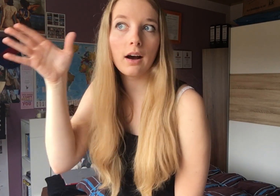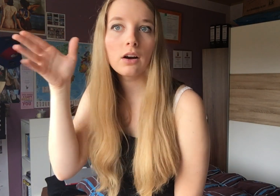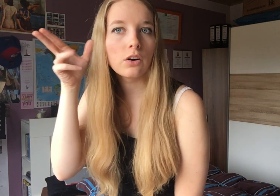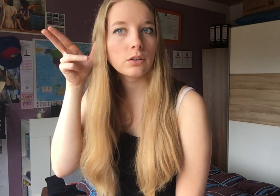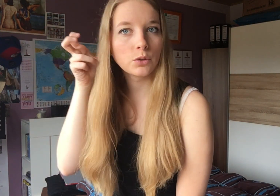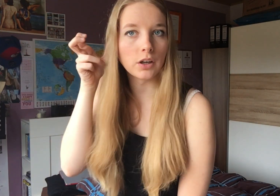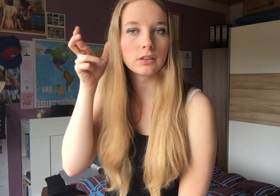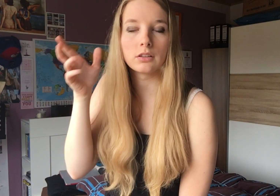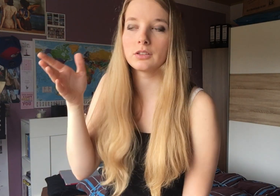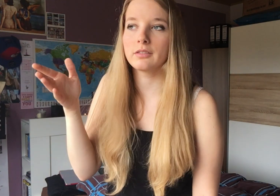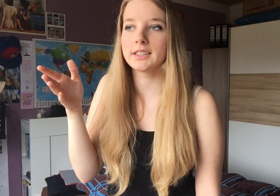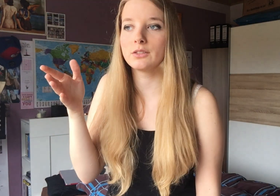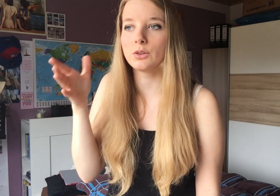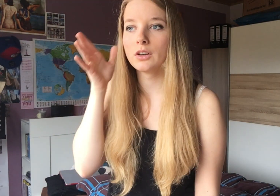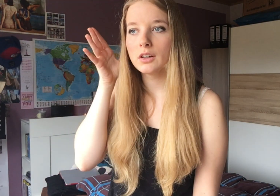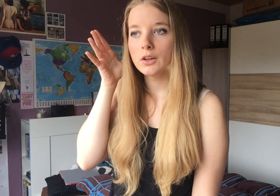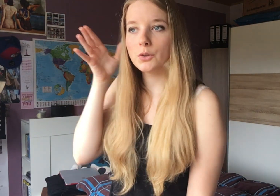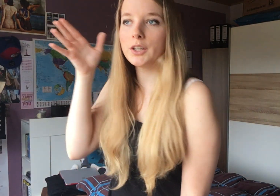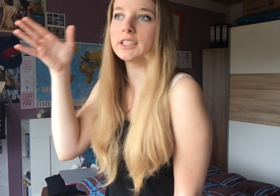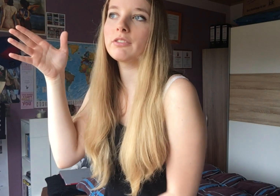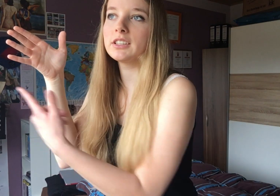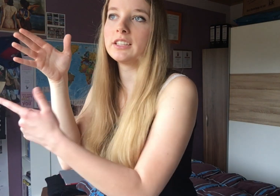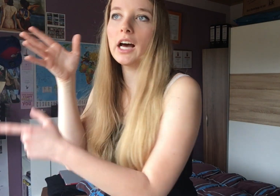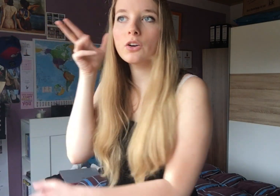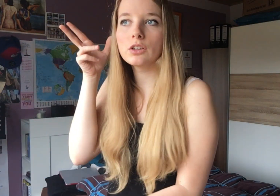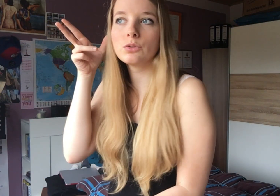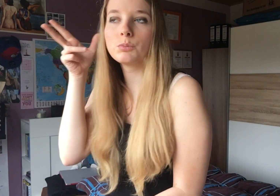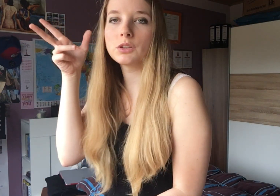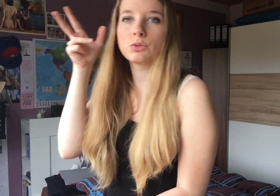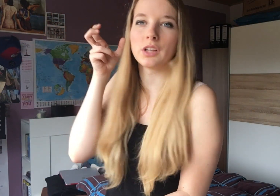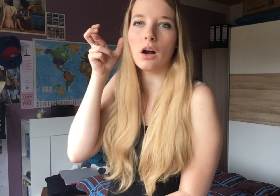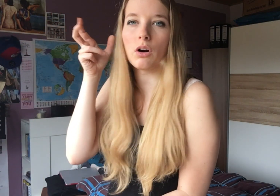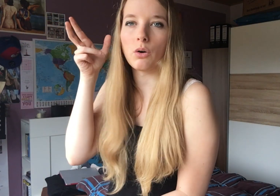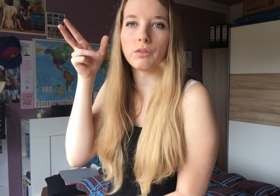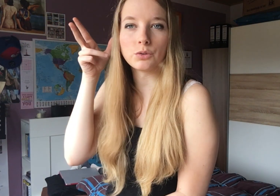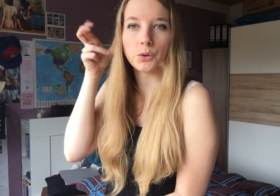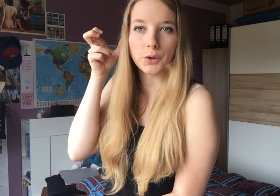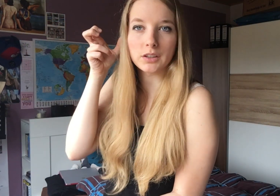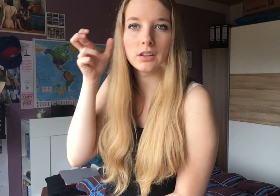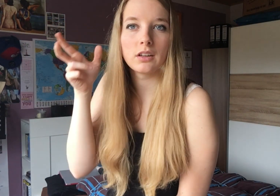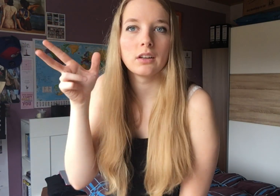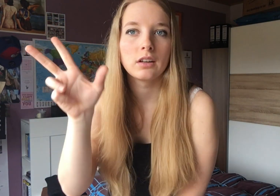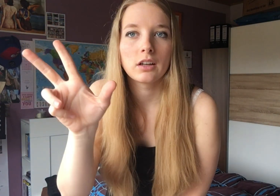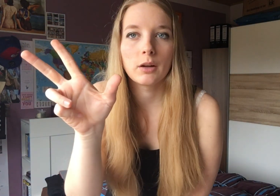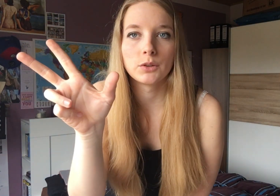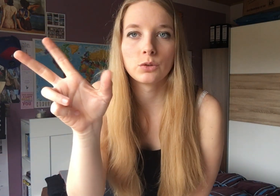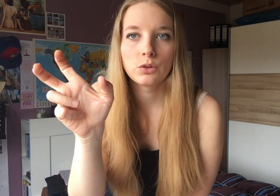aha, oder du hörst. Also es ist quasi so, du hörst das, was sie sagen oder du nimmst das, was sie sagen auch auf. Also hörst. Es geht einmal so,